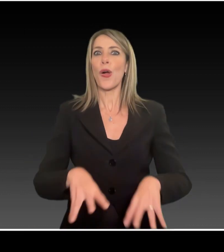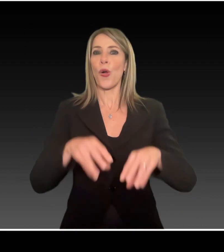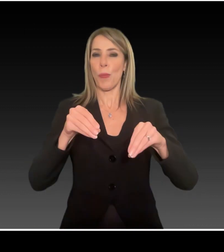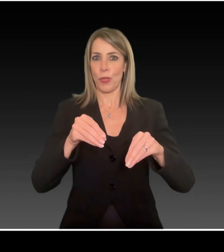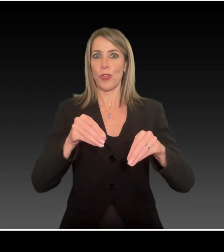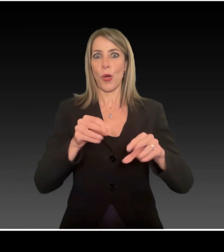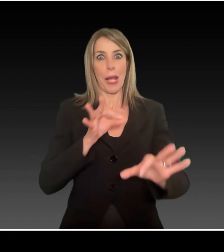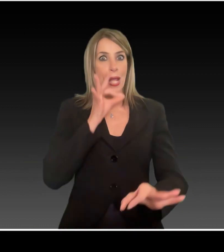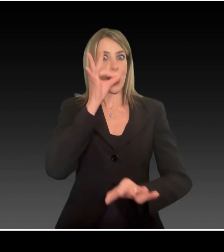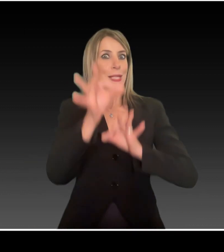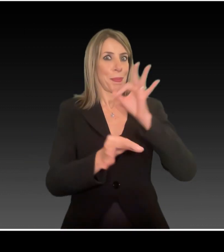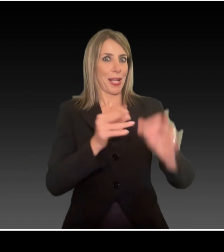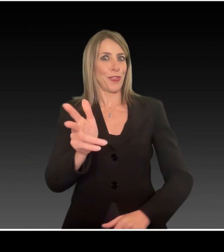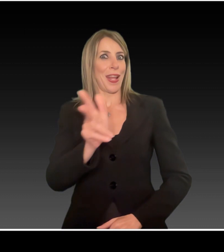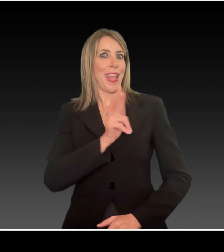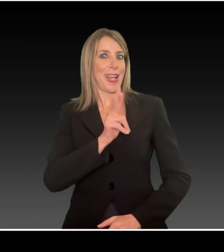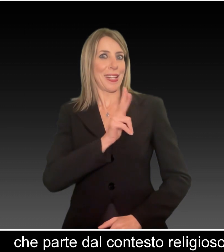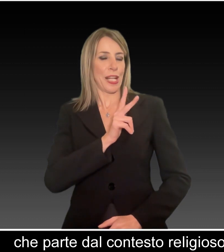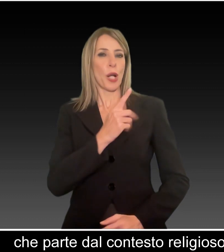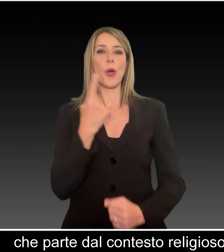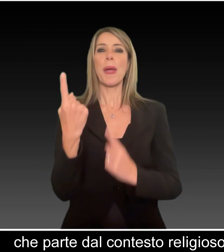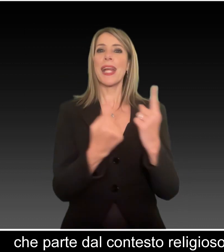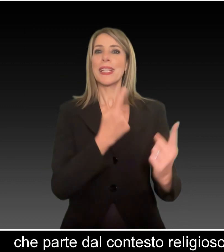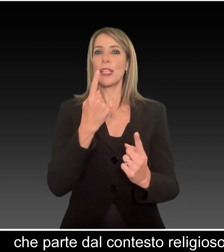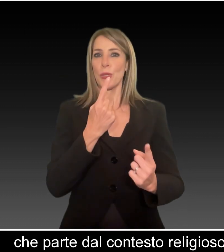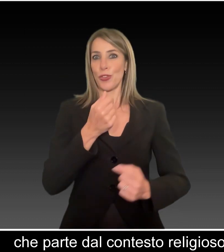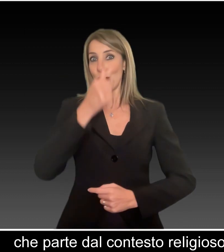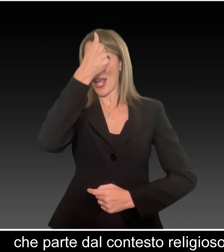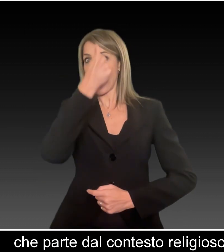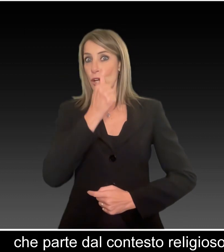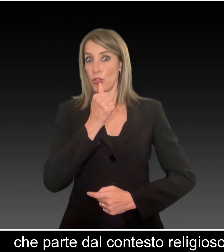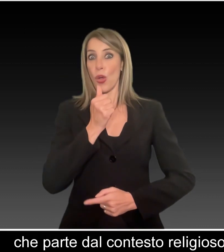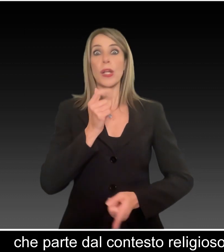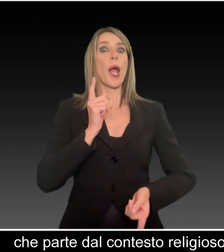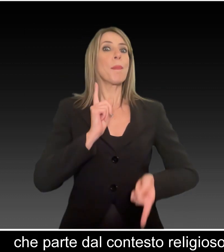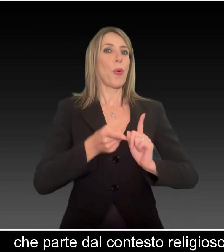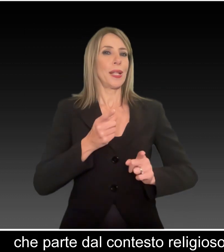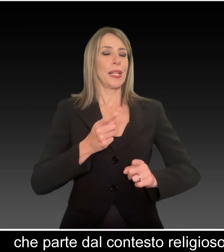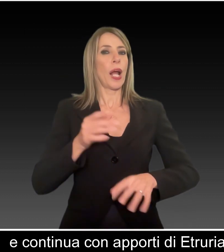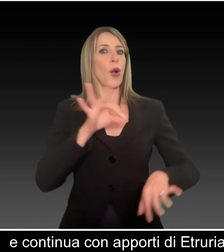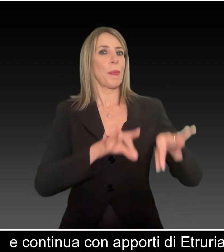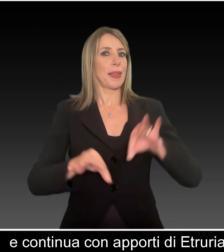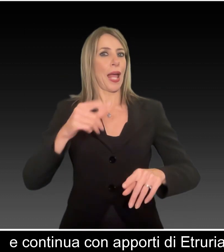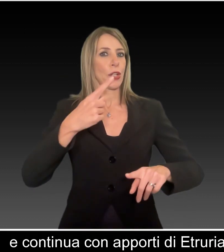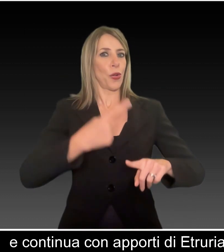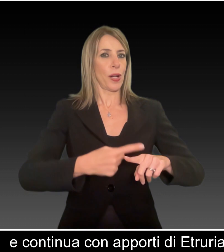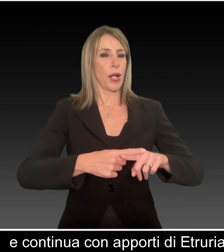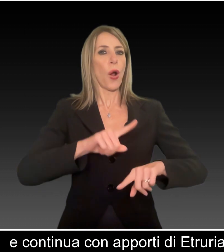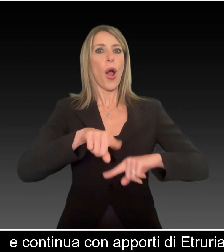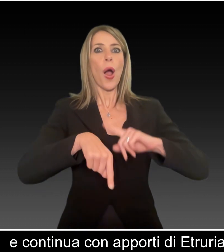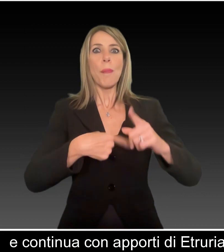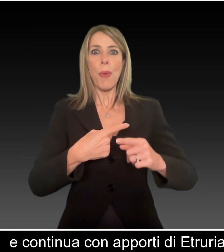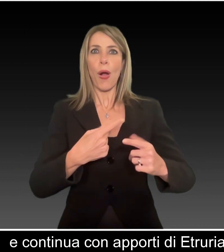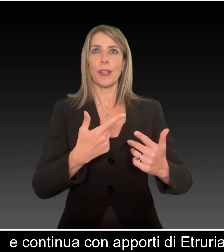Inizia con un'ampia introduzione che parte dal contesto religioso e politico del teatro greco e attraversa il